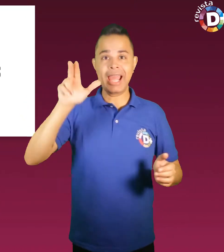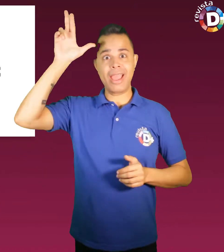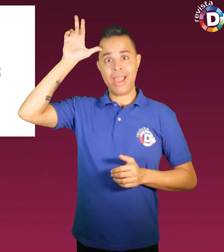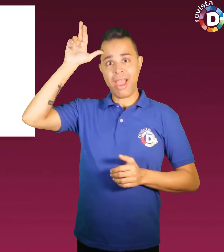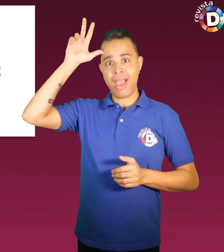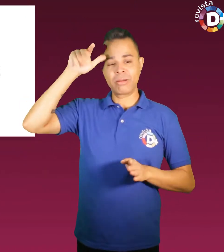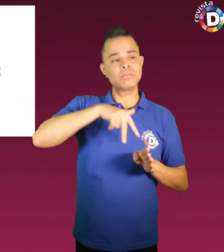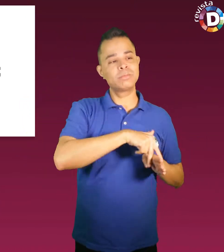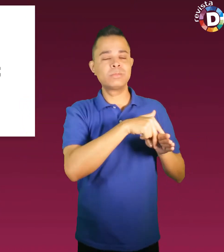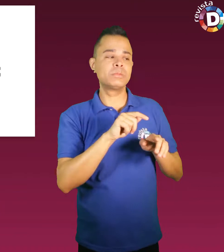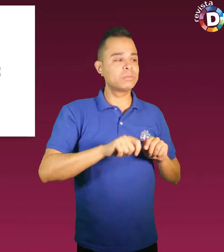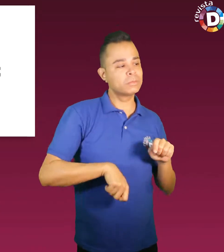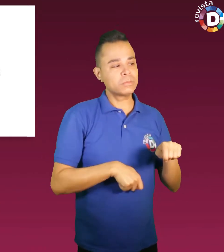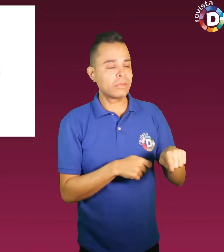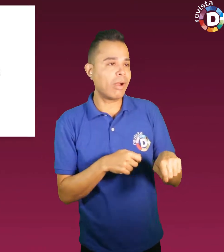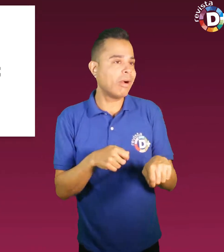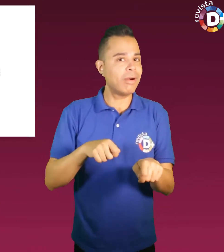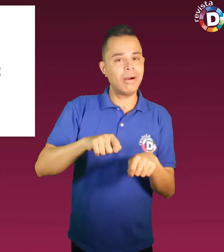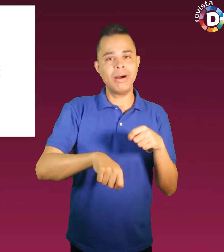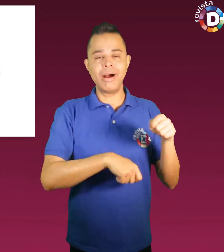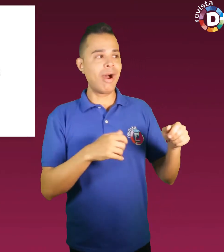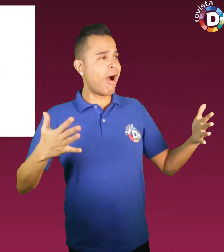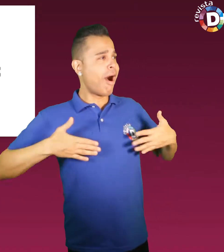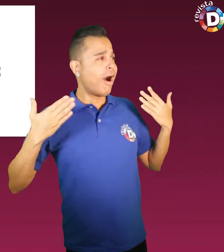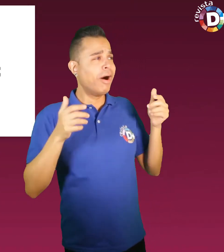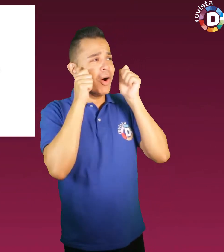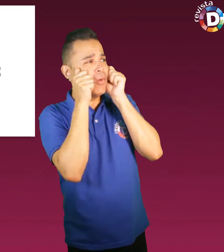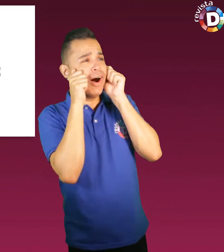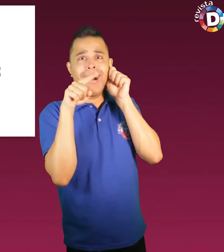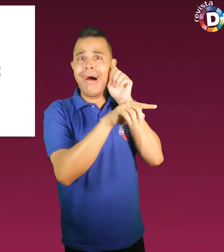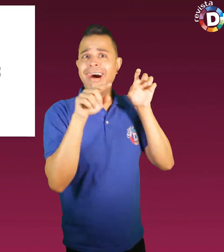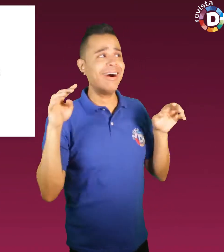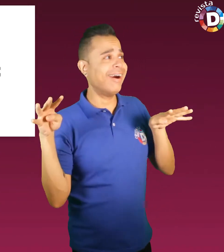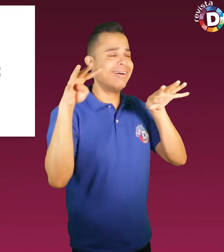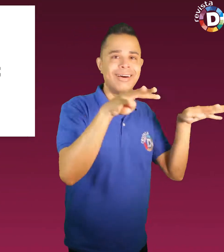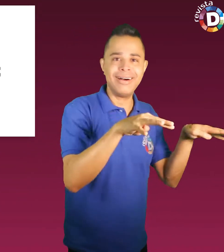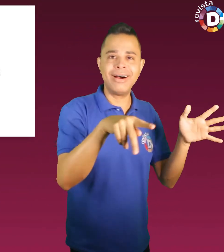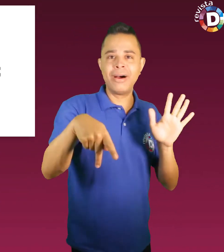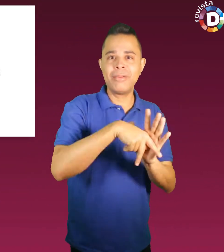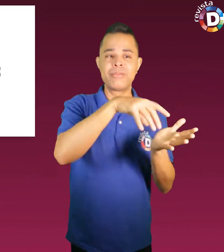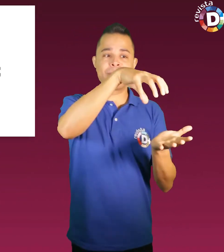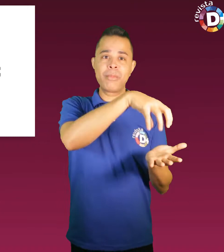ecoterapia, o público passa por um ataque de fofuras com os animais do estande da GAT